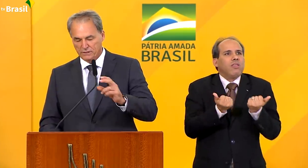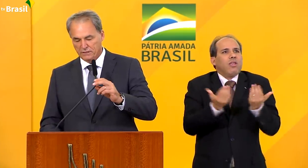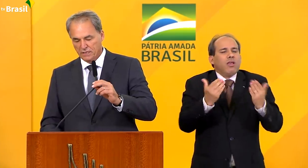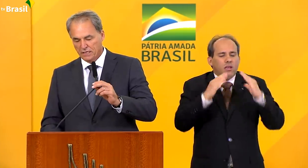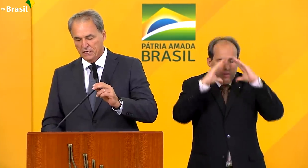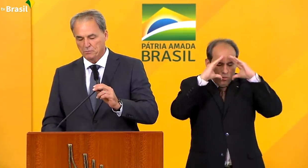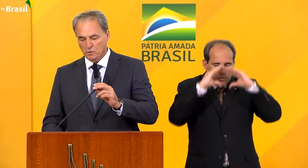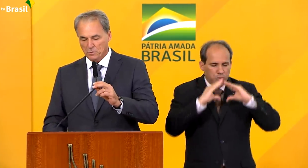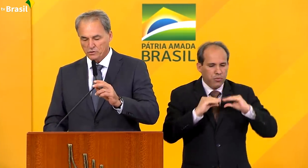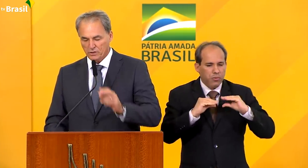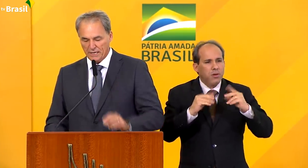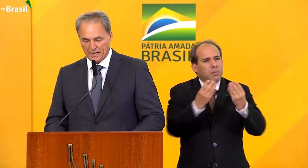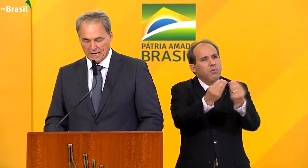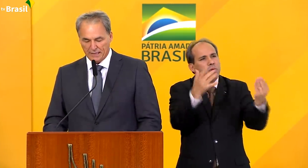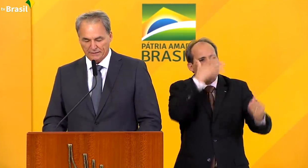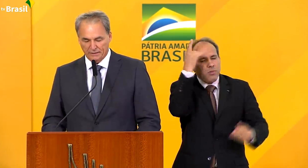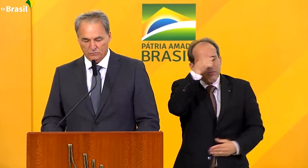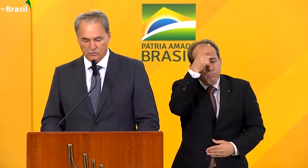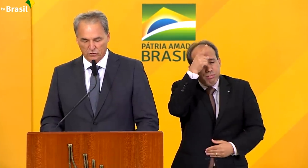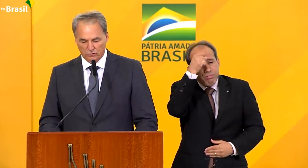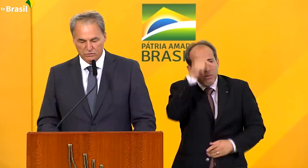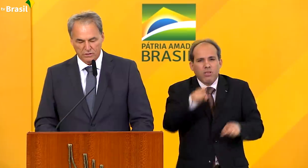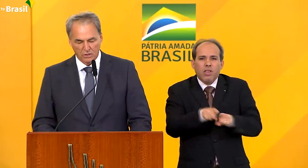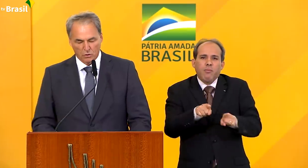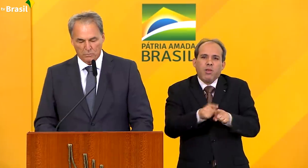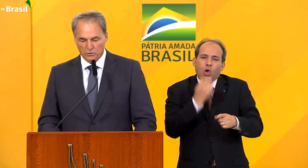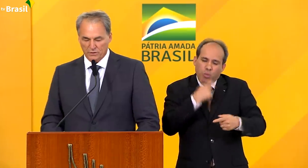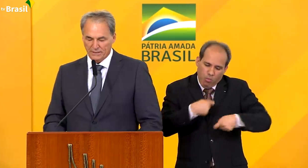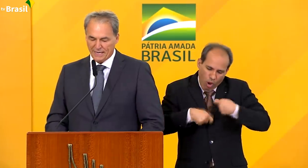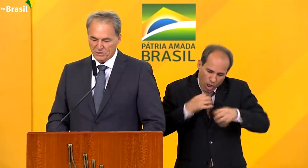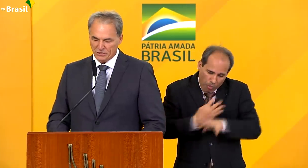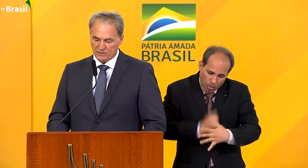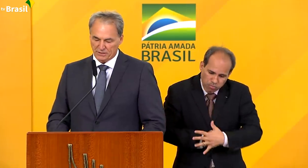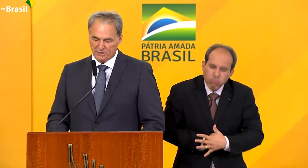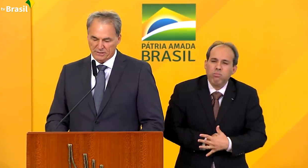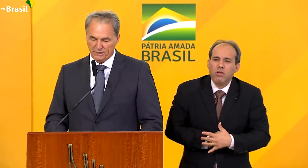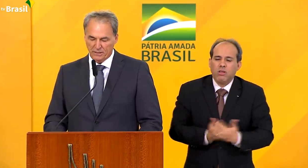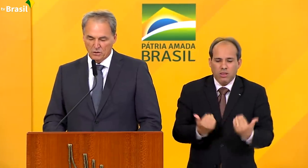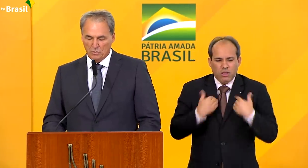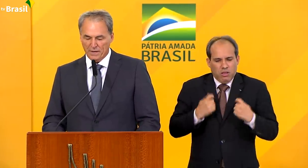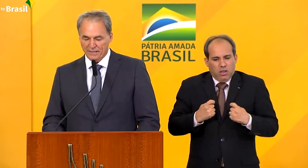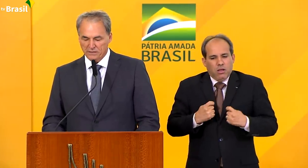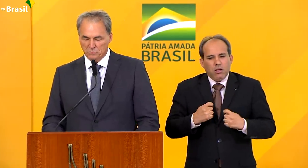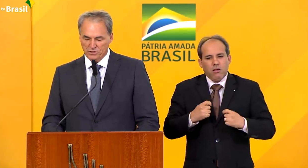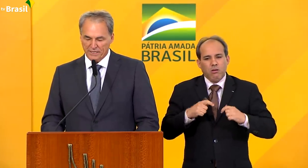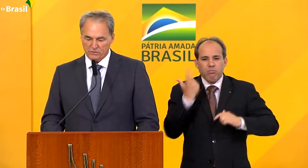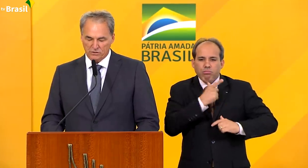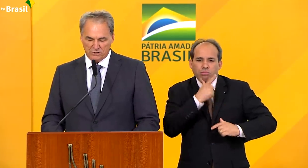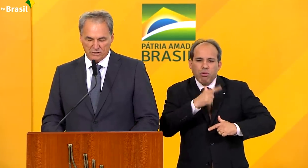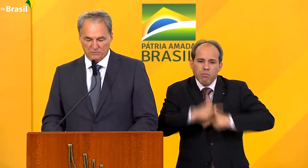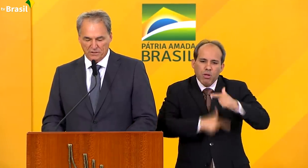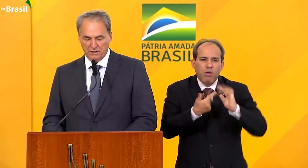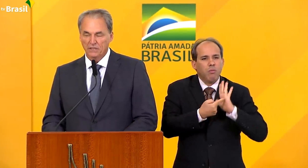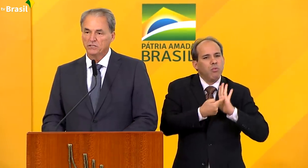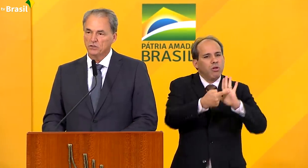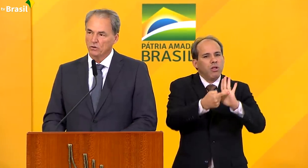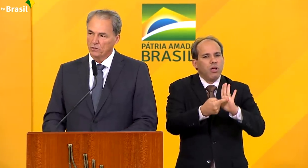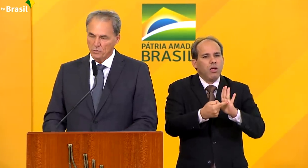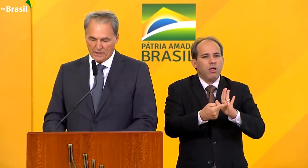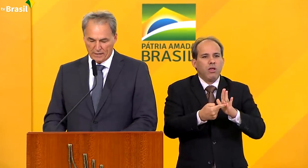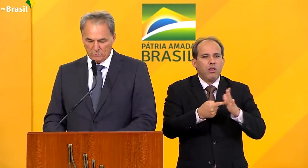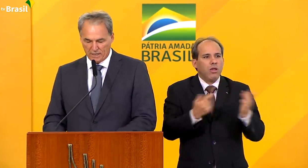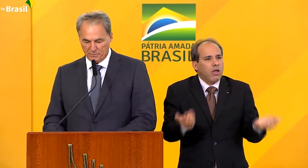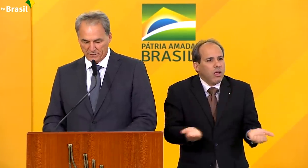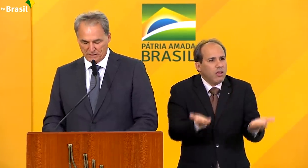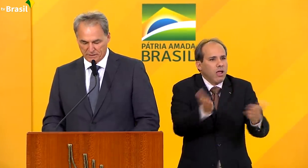pessoas e que proporcionará a tantos outros oportunidade de exercer o belíssimo gesto de servir e de